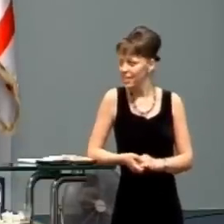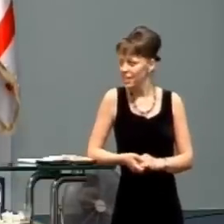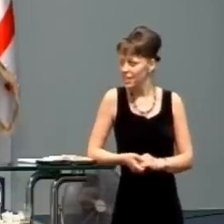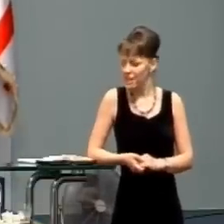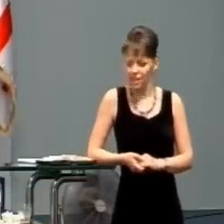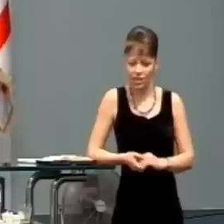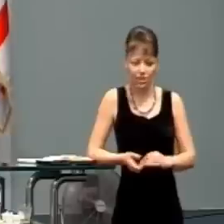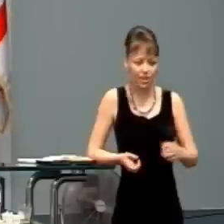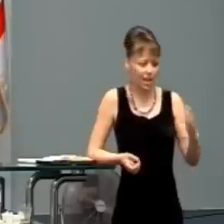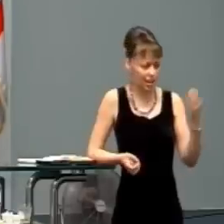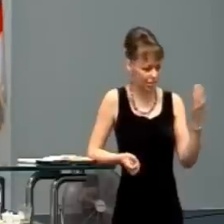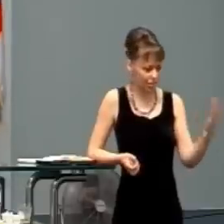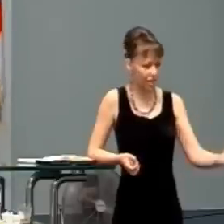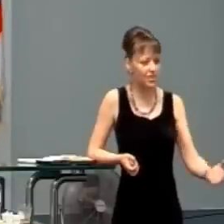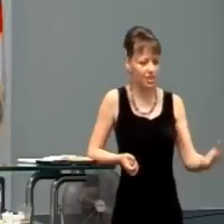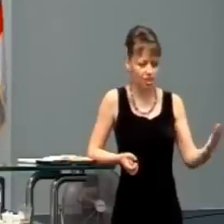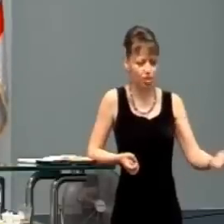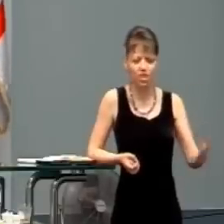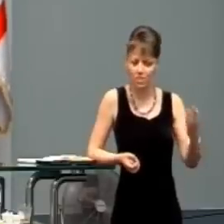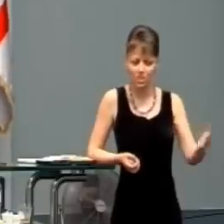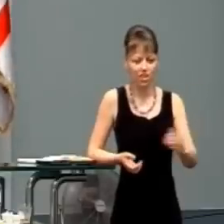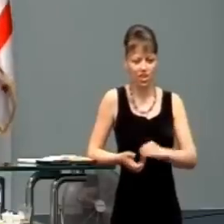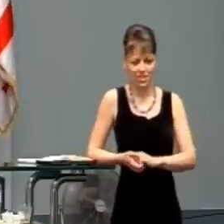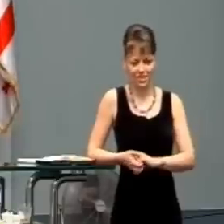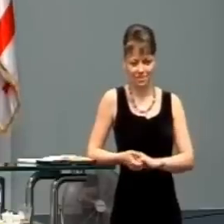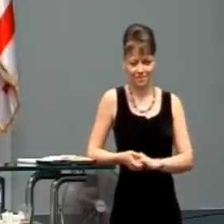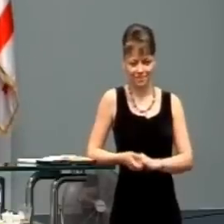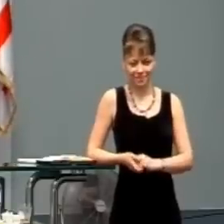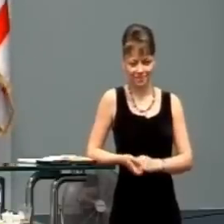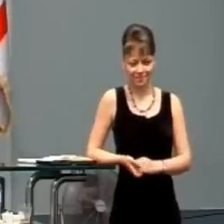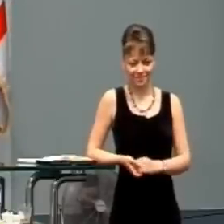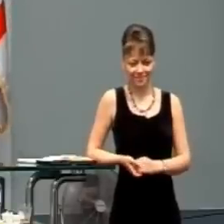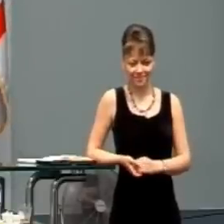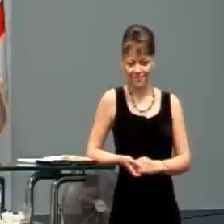čo je potrebné pre život a zbožnosť.